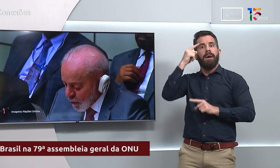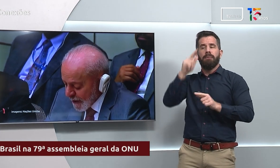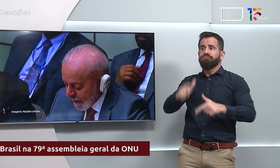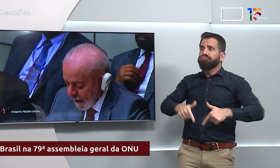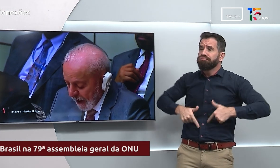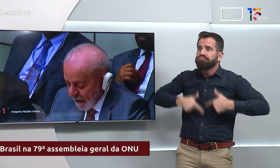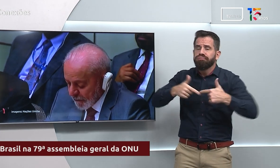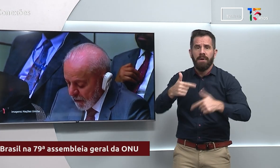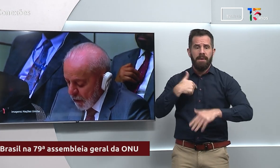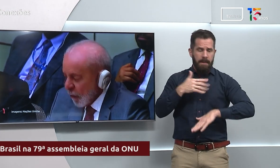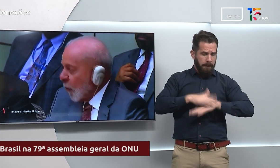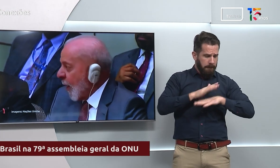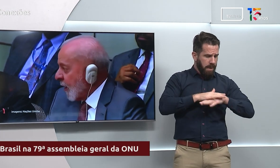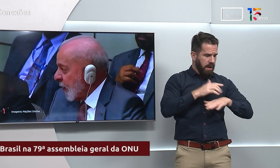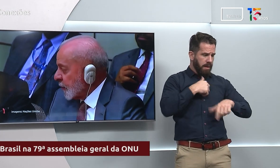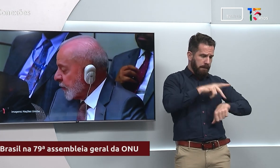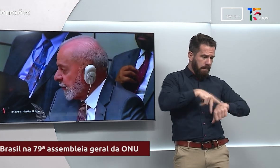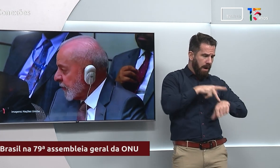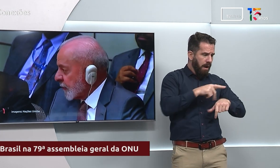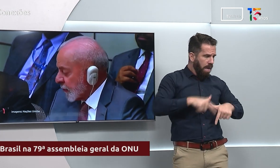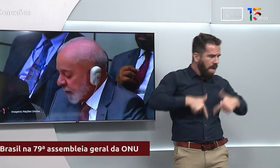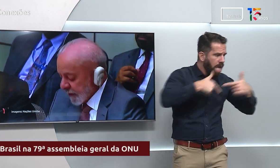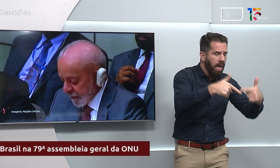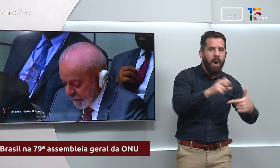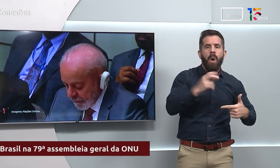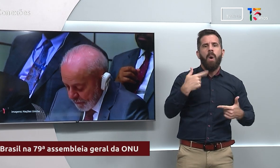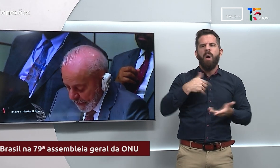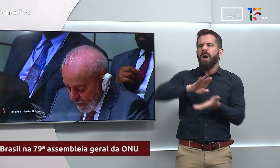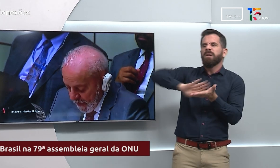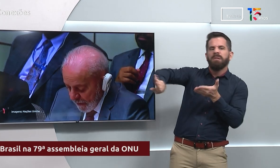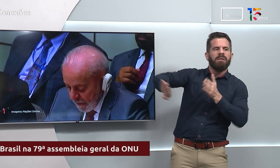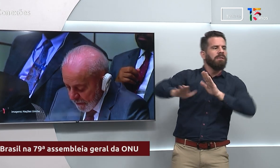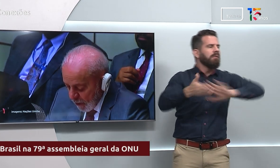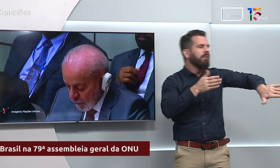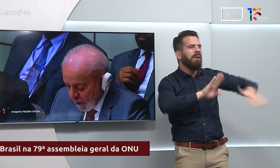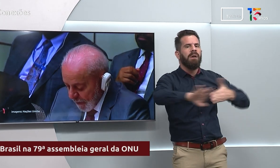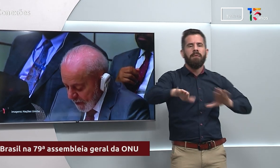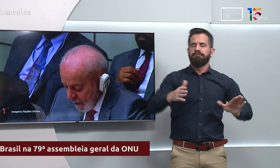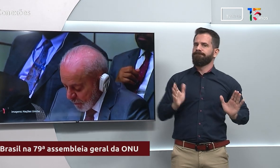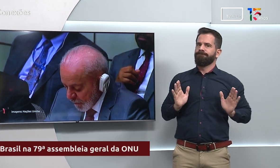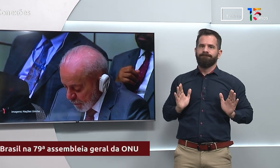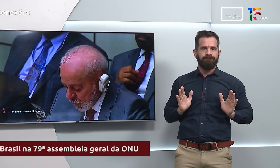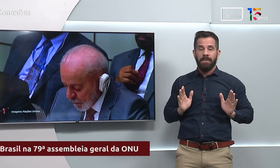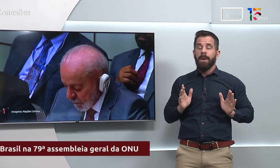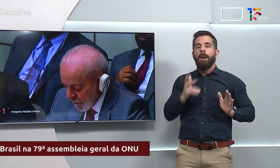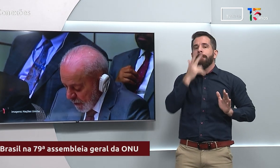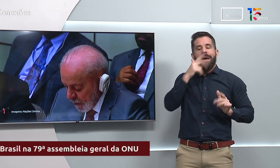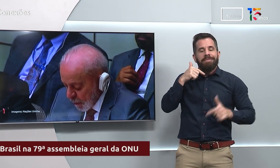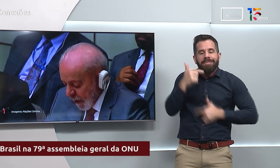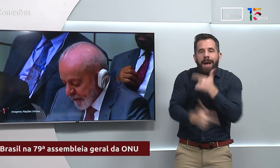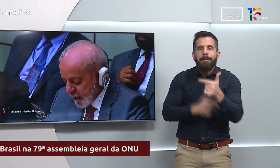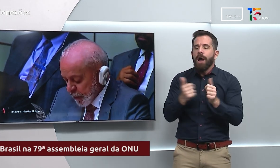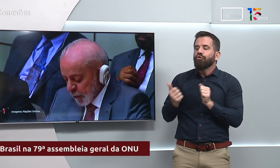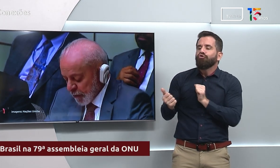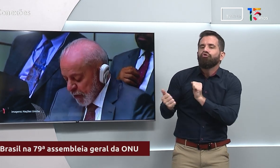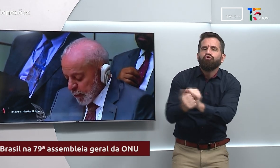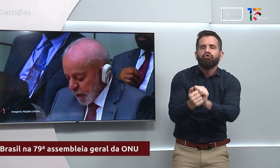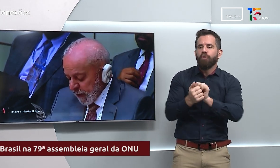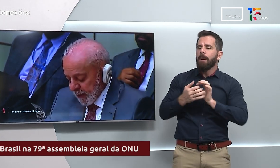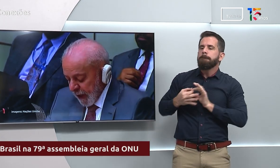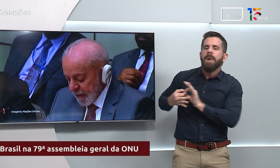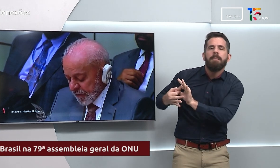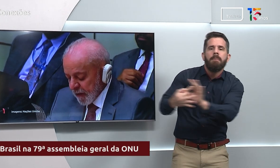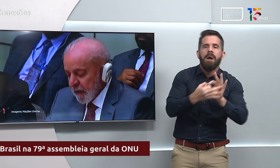unilaterais ou arranjos excludentes. Não trabalhamos juntos porque as instituições